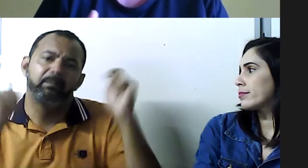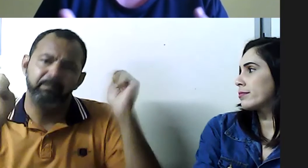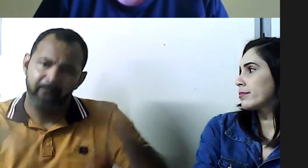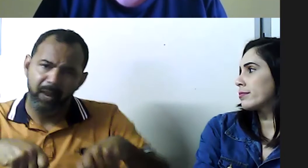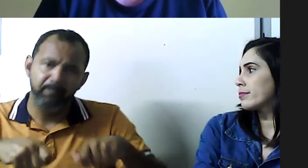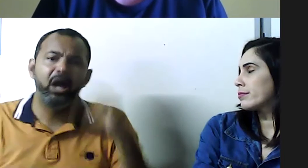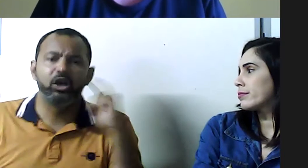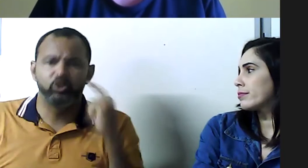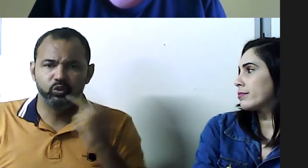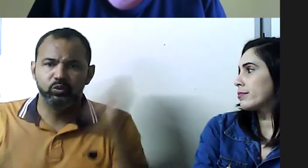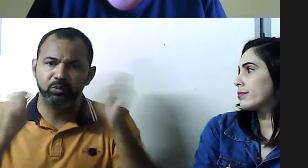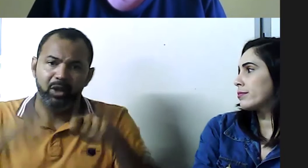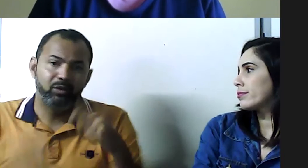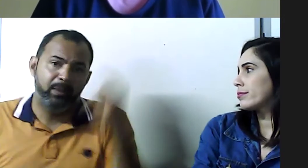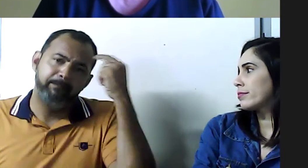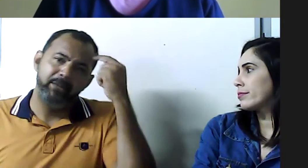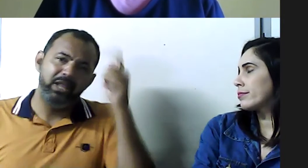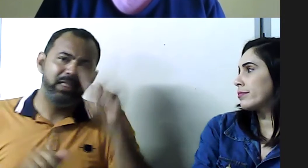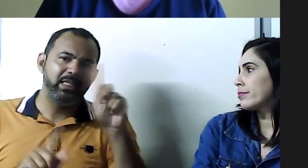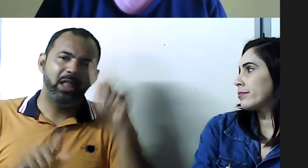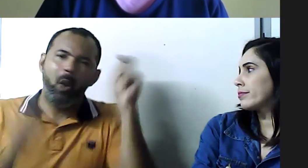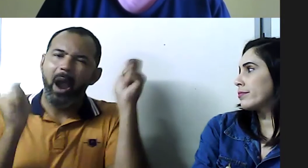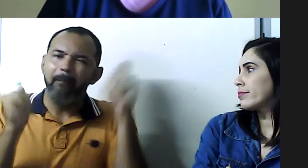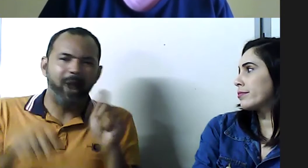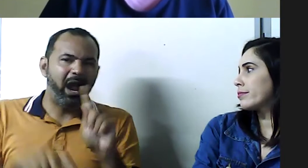dia está acessível em língua de sinais,